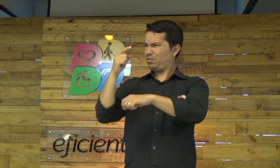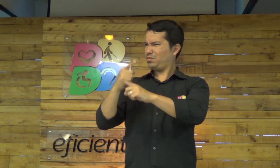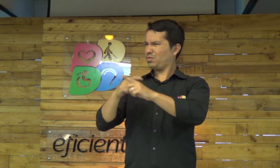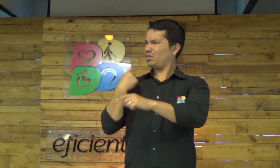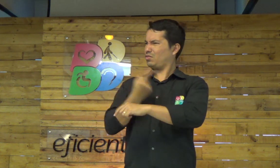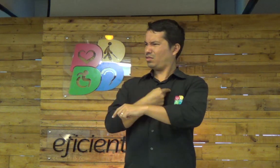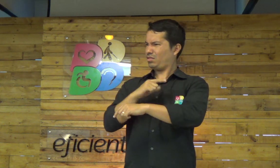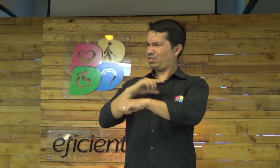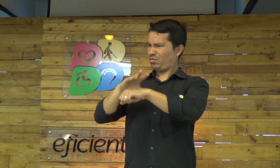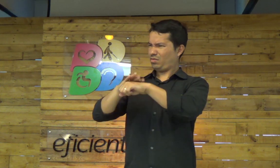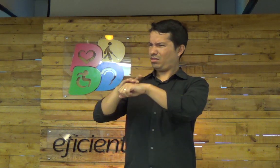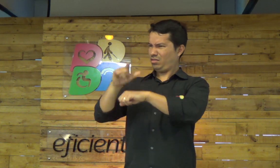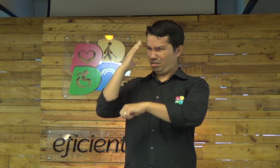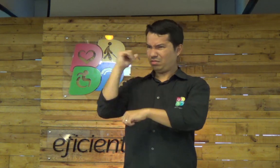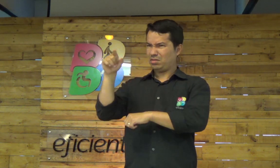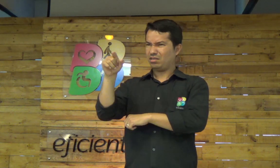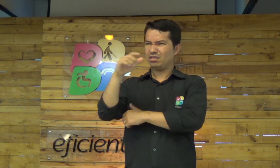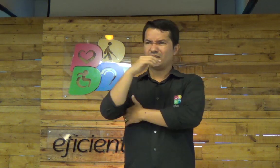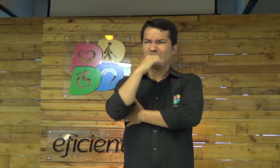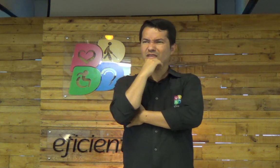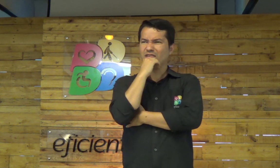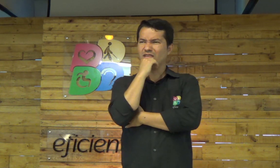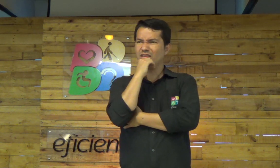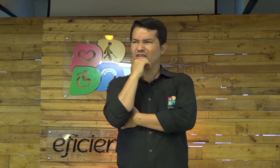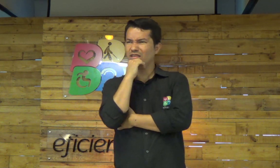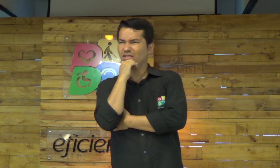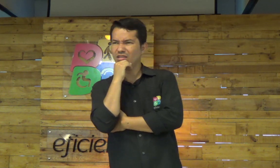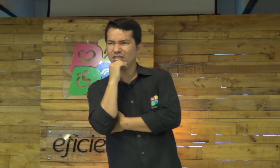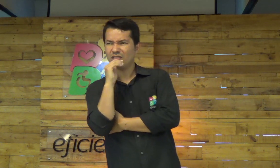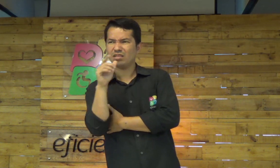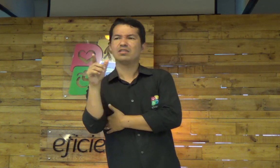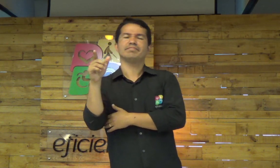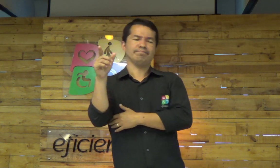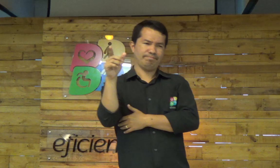Sabe por quê? Existe a doença. Você sabe?